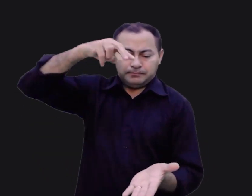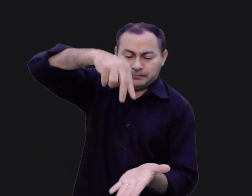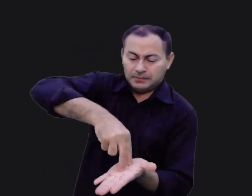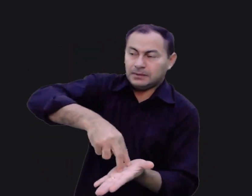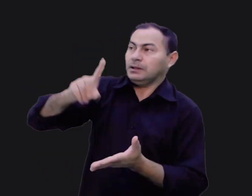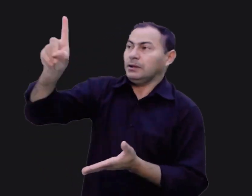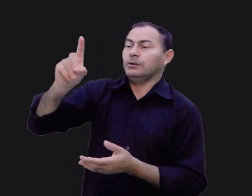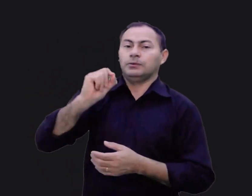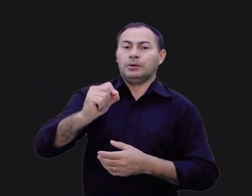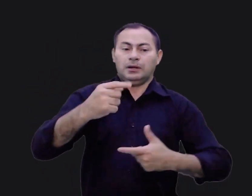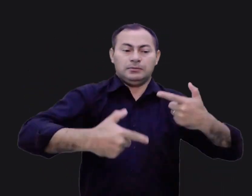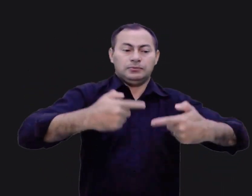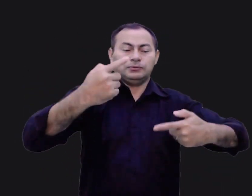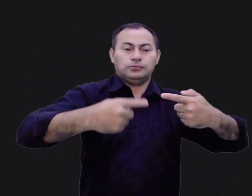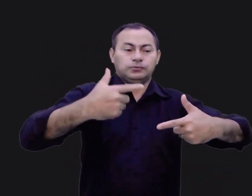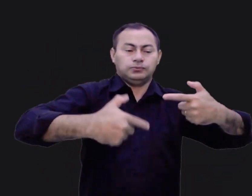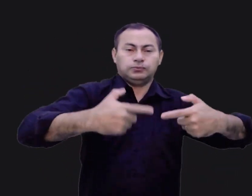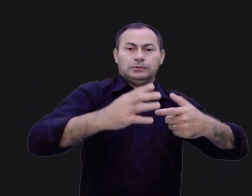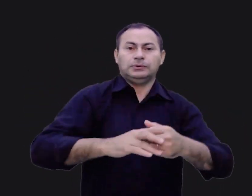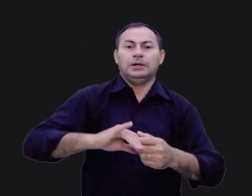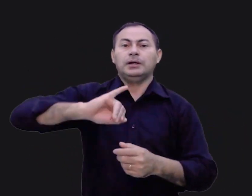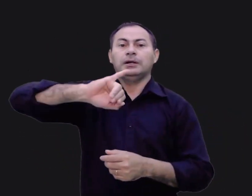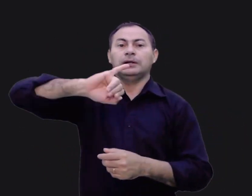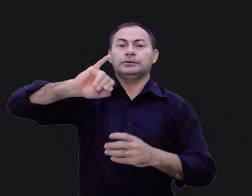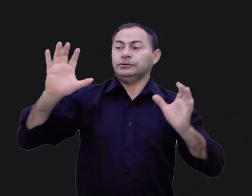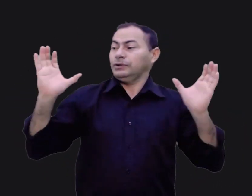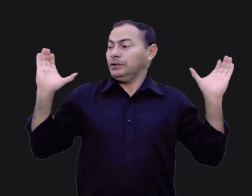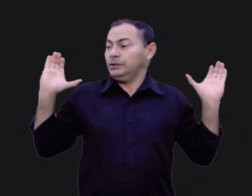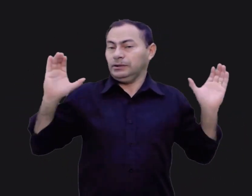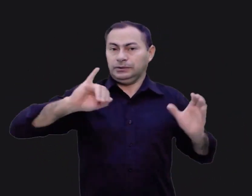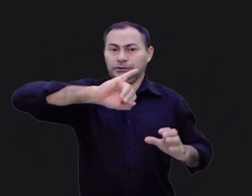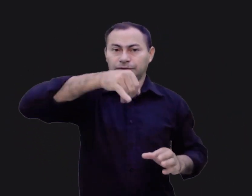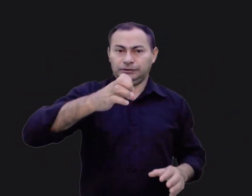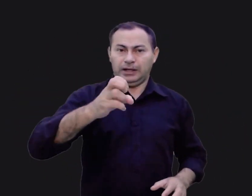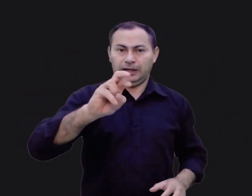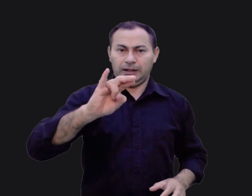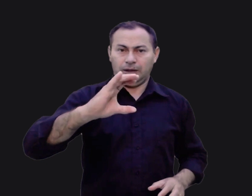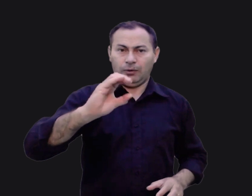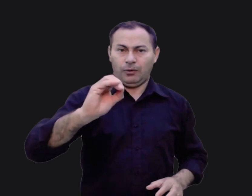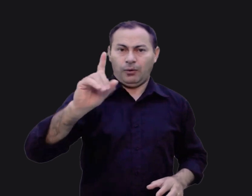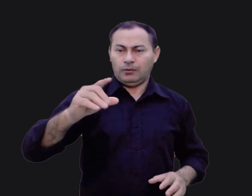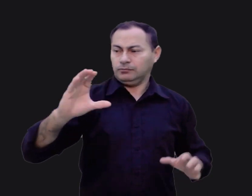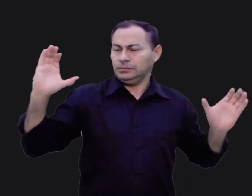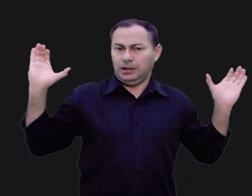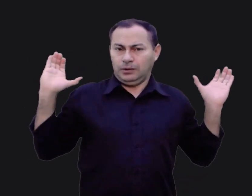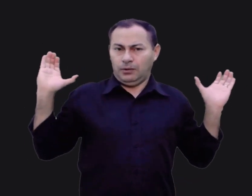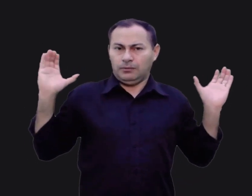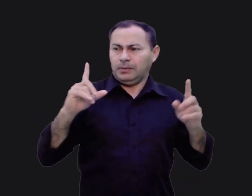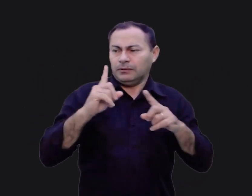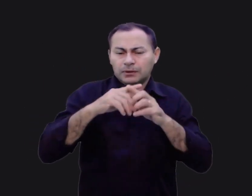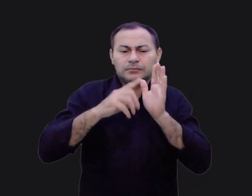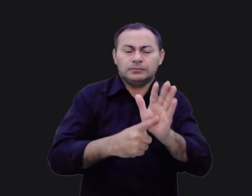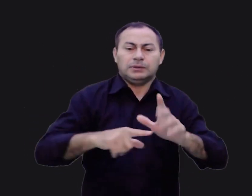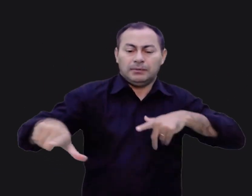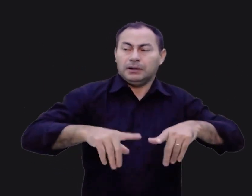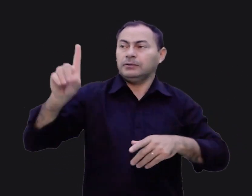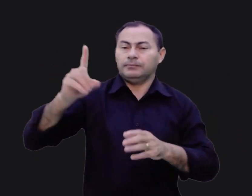atuar de Deus do que a batalha de Jericó. A batalha de Jericó foi uma exceção no estilo de trabalho de Deus. No capítulo